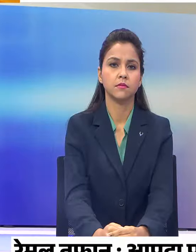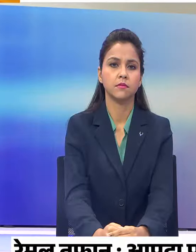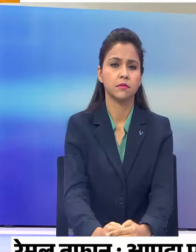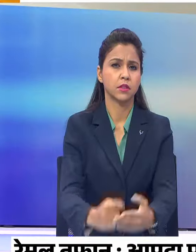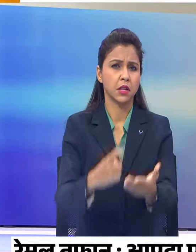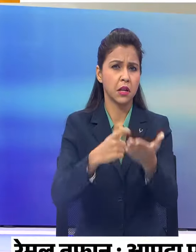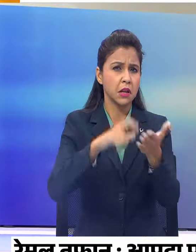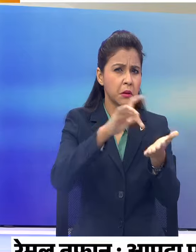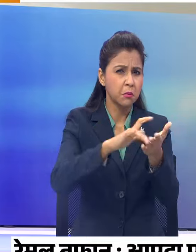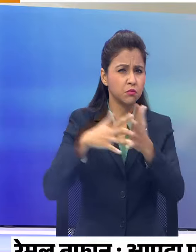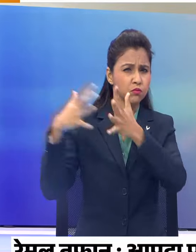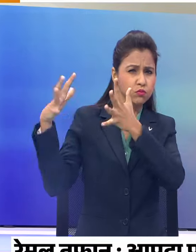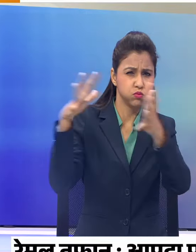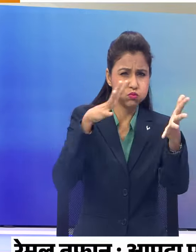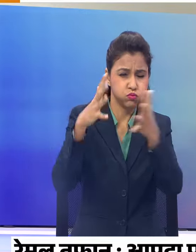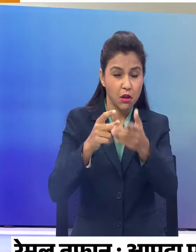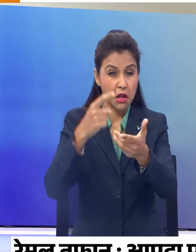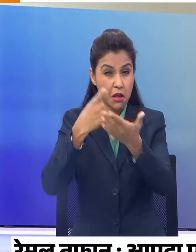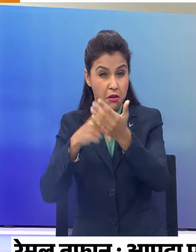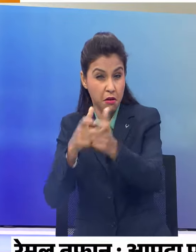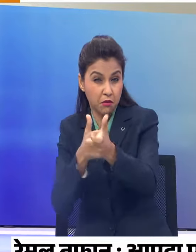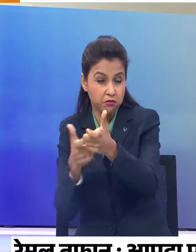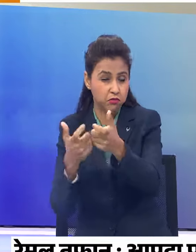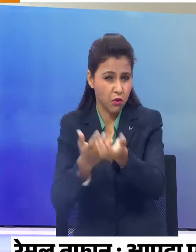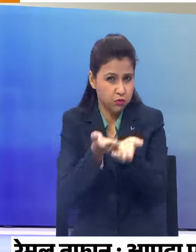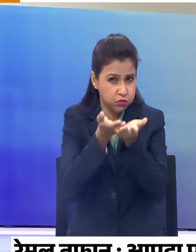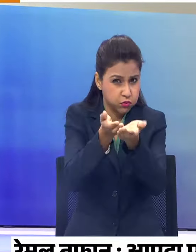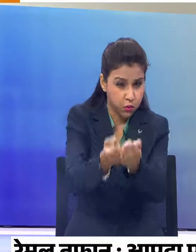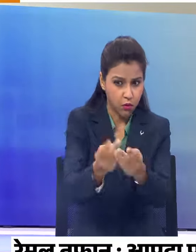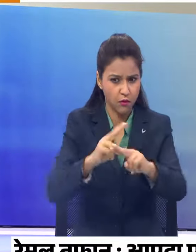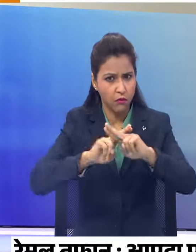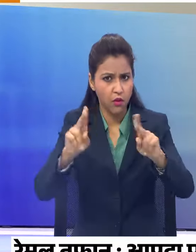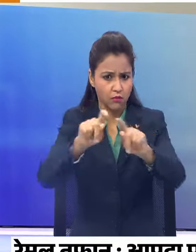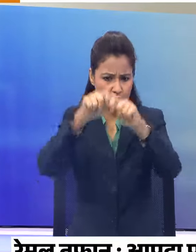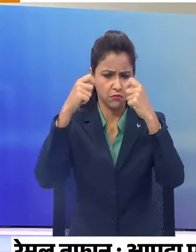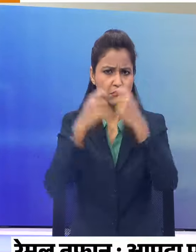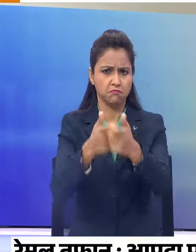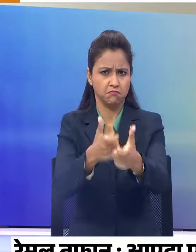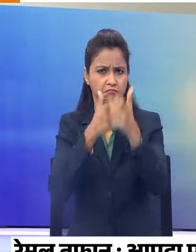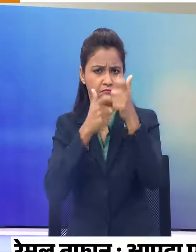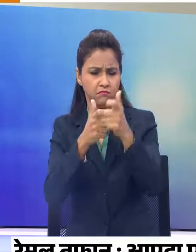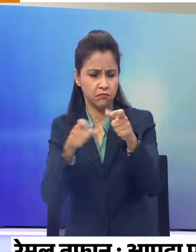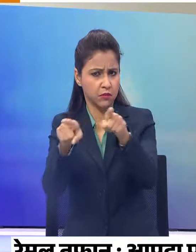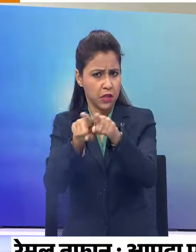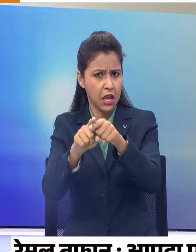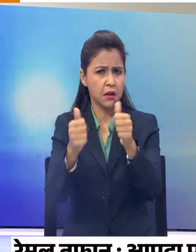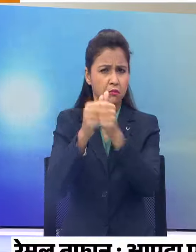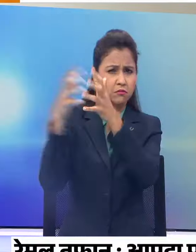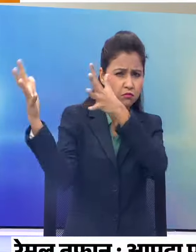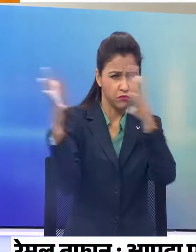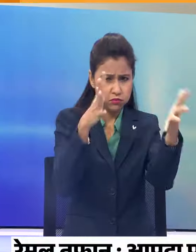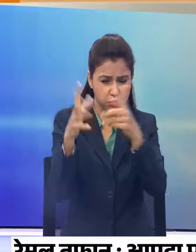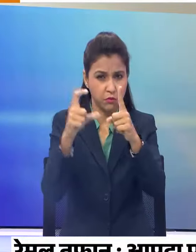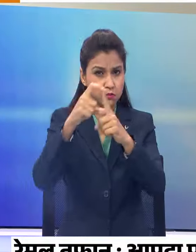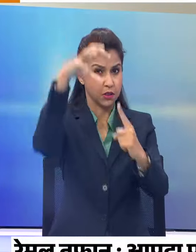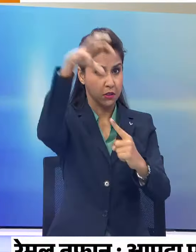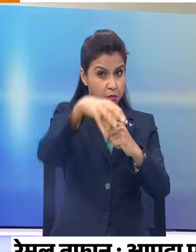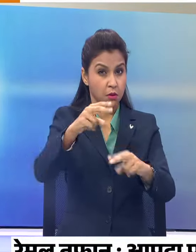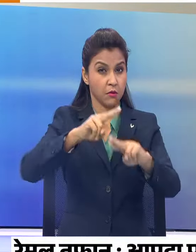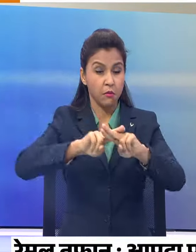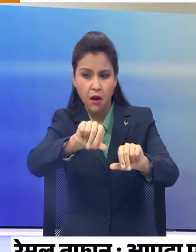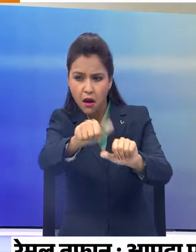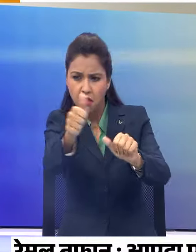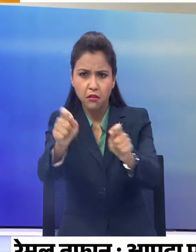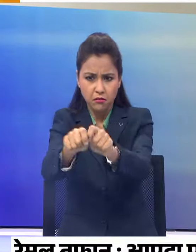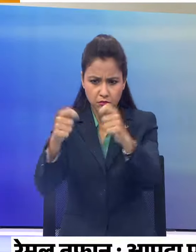रेमल तुफान को लेकर नेवी और कोस्ट गाठ की टीमे तैनार प्रधान मंत्री नरेंद्र मोदी ने आपदा प्रबंधन समेथ बाकी